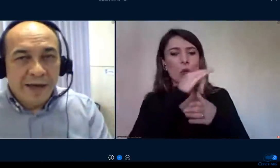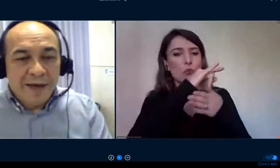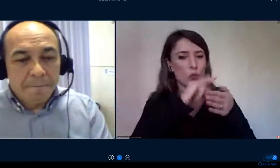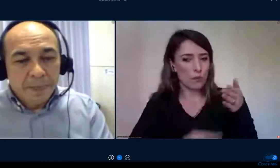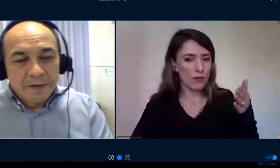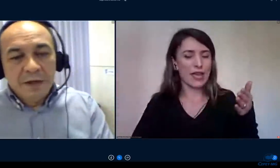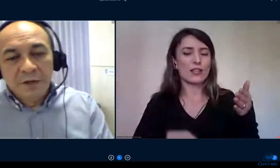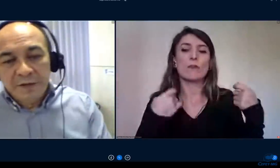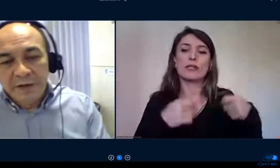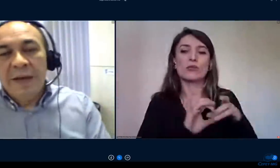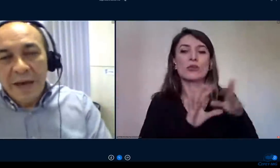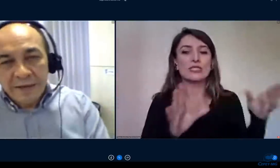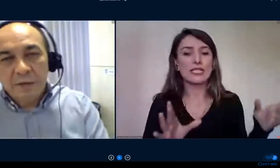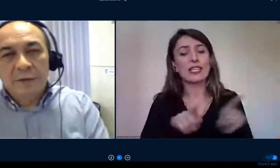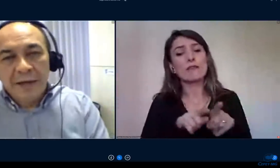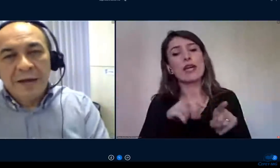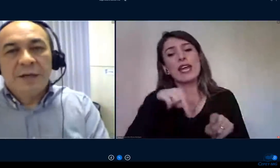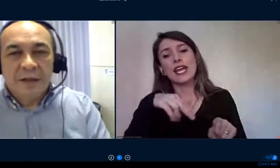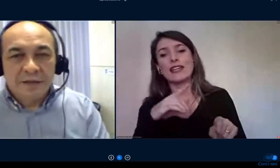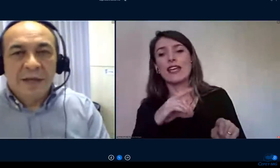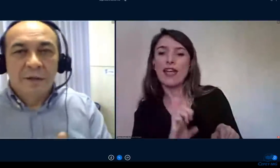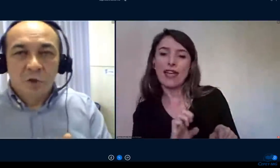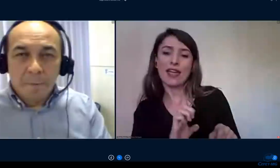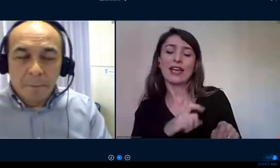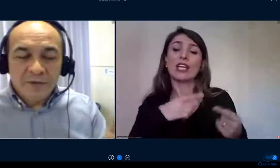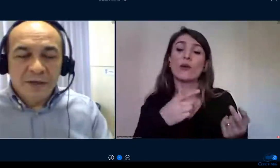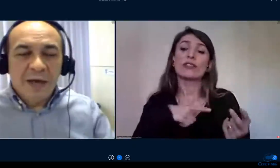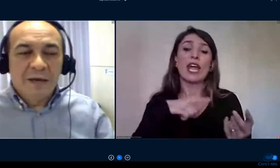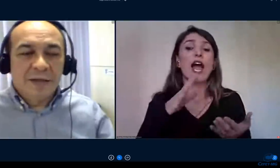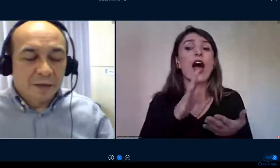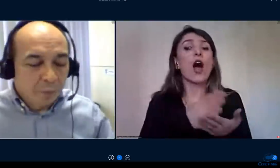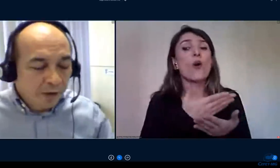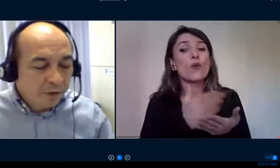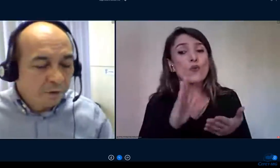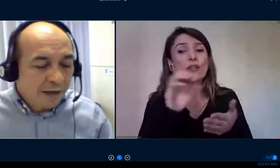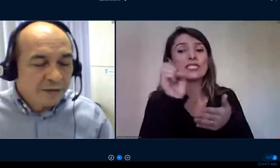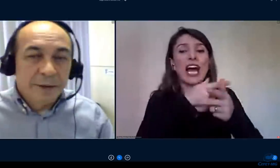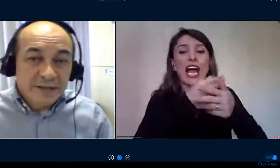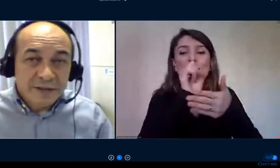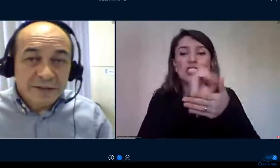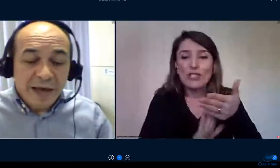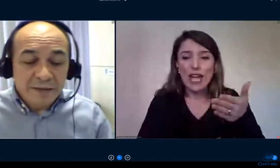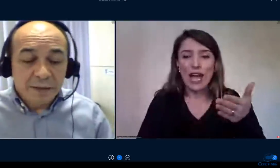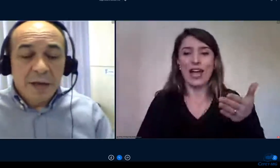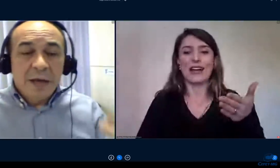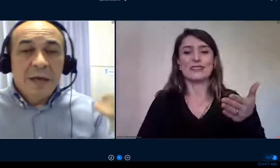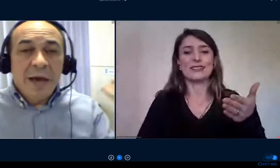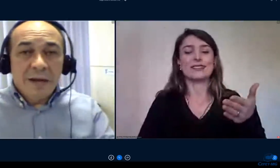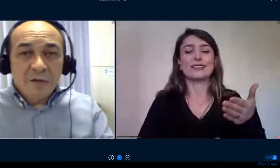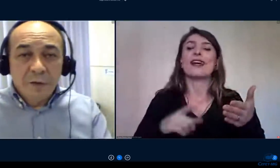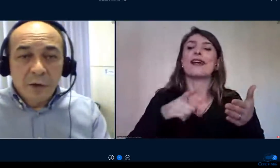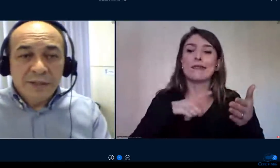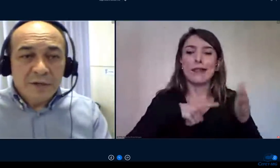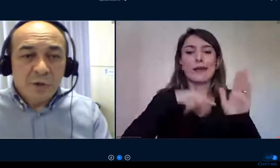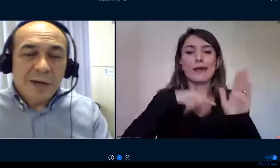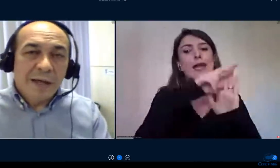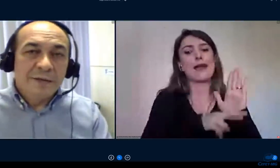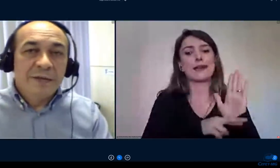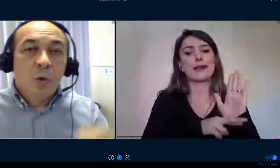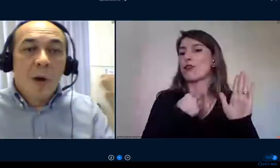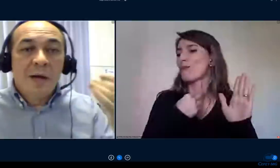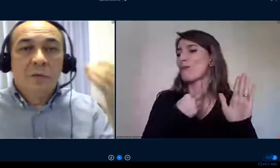NDE se eles dizem que essa atividade é atestada que só pode ser realizada por atividades presenciais e elas ficam